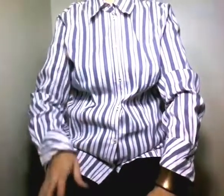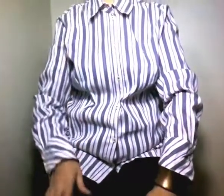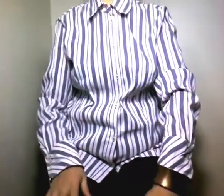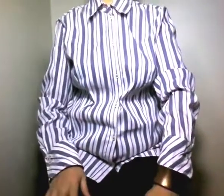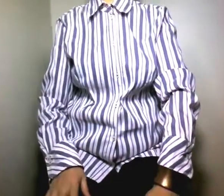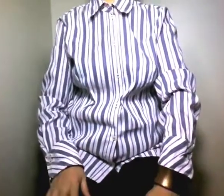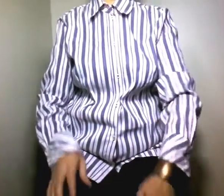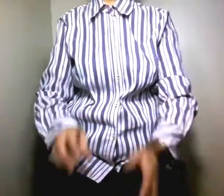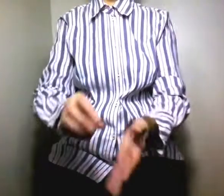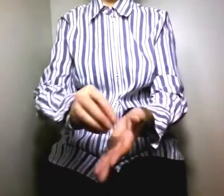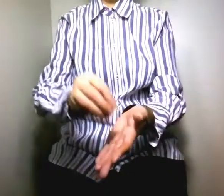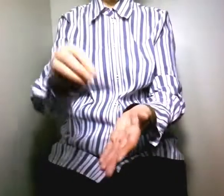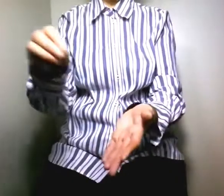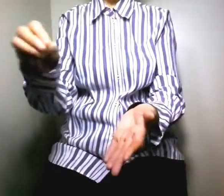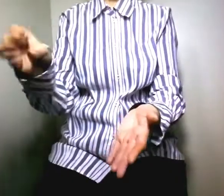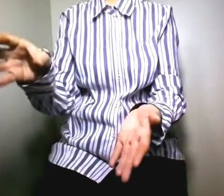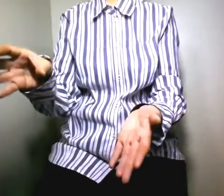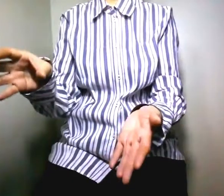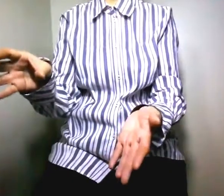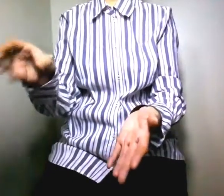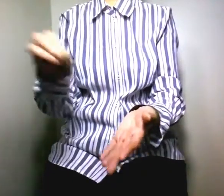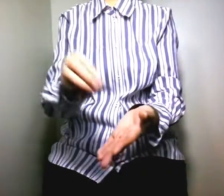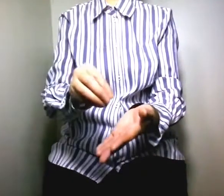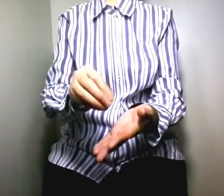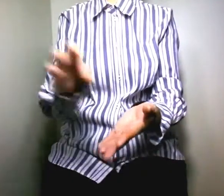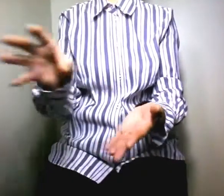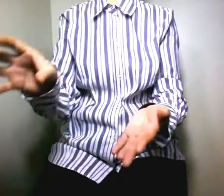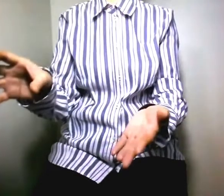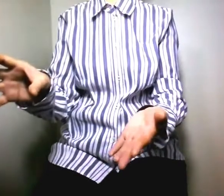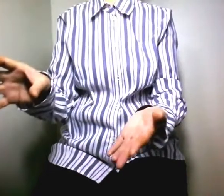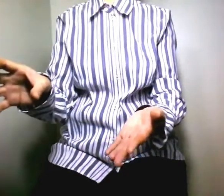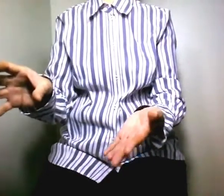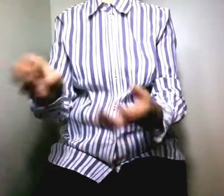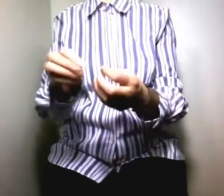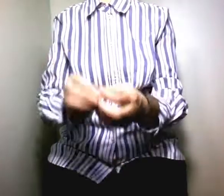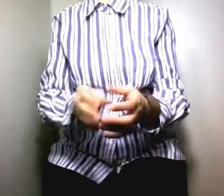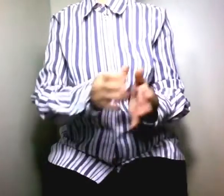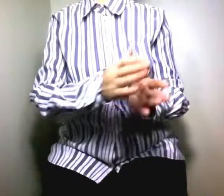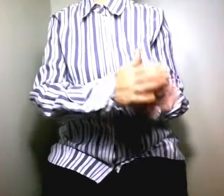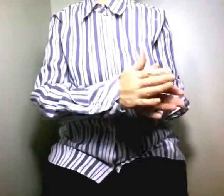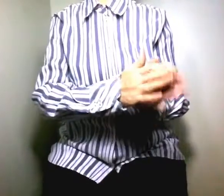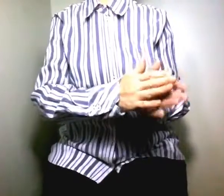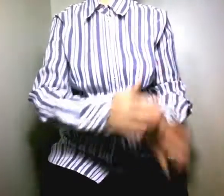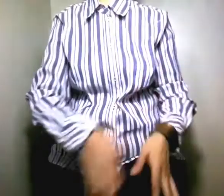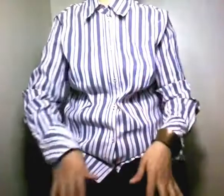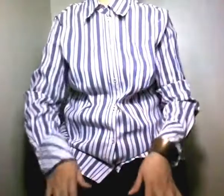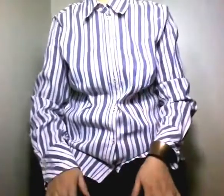التي خرجت عن نطاق الفطرة والطبيعة واتجهت إلى منحدار